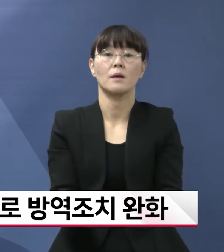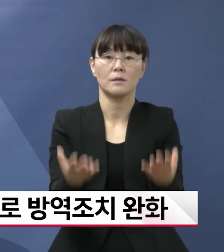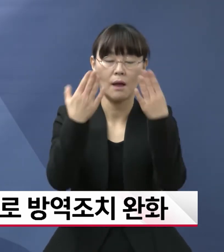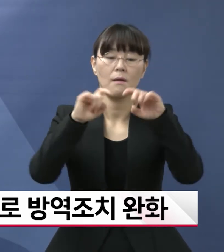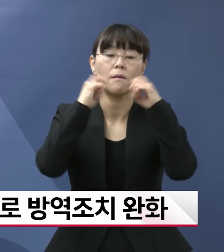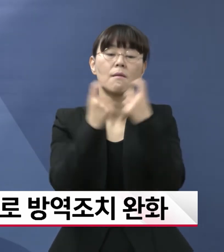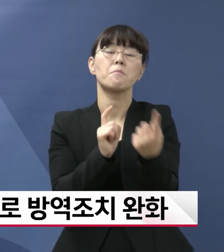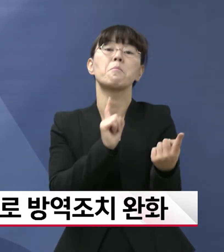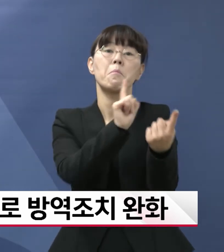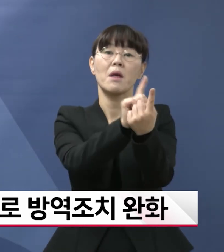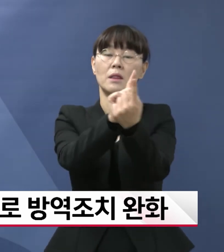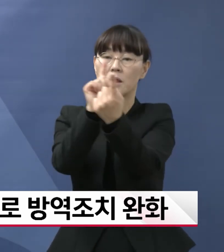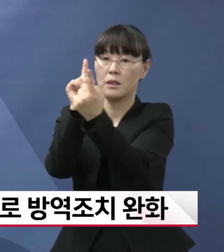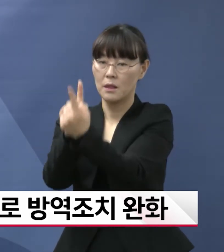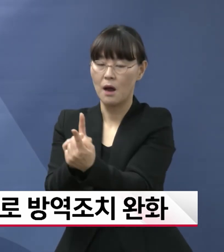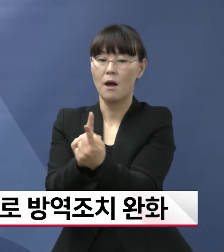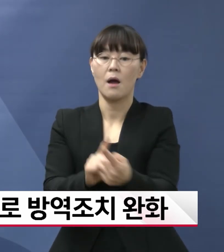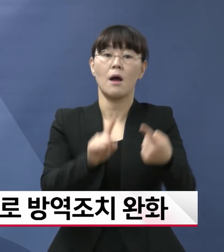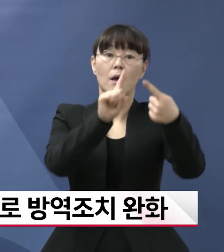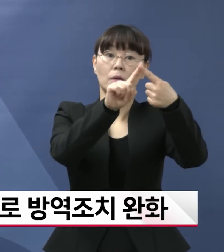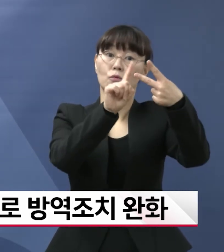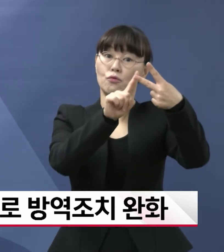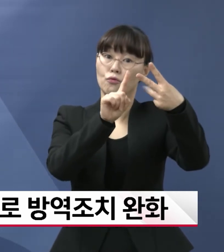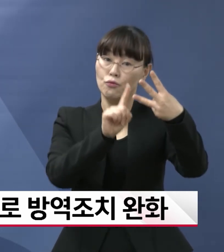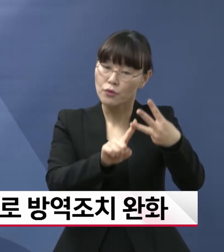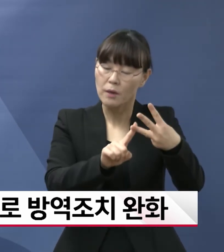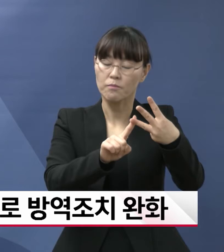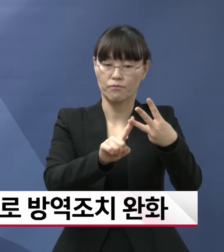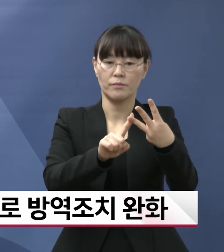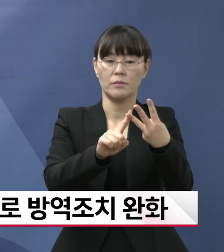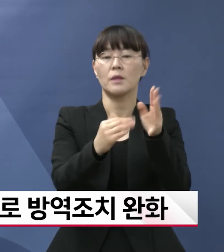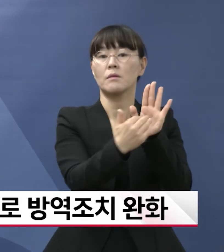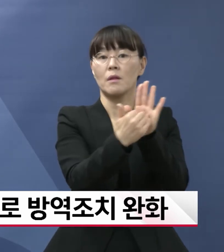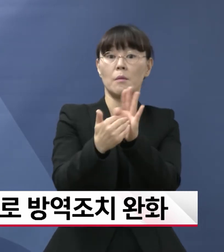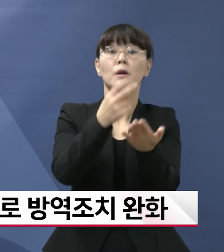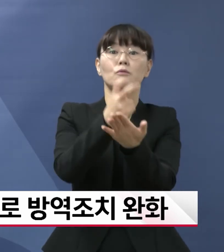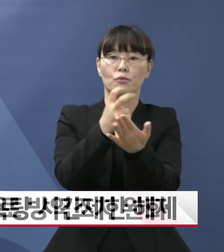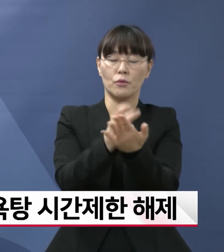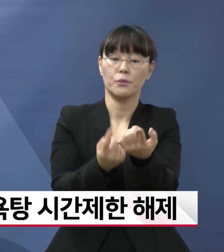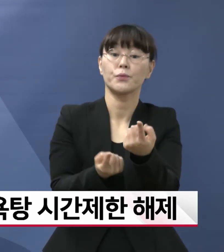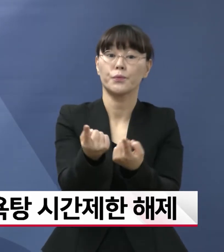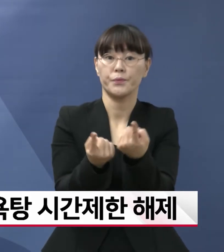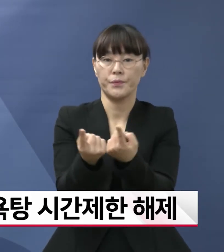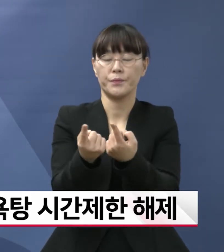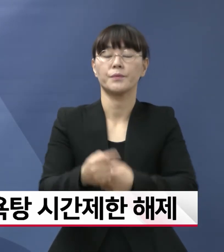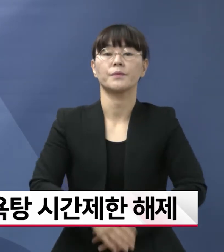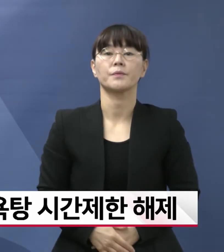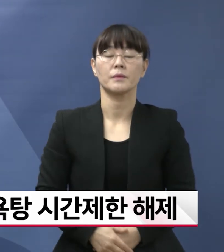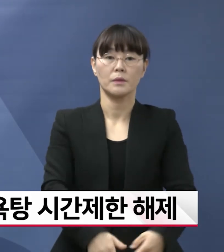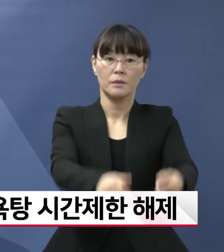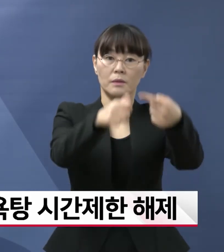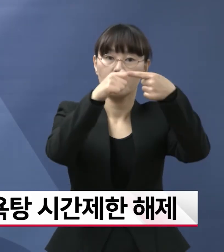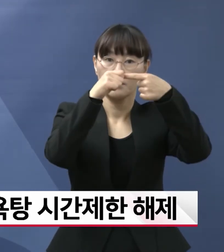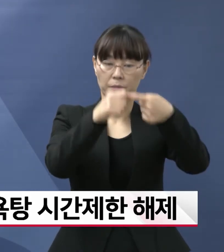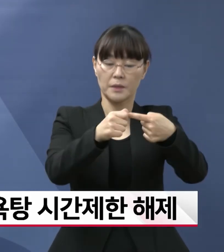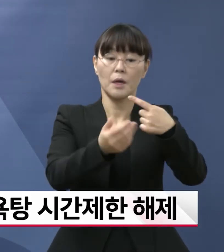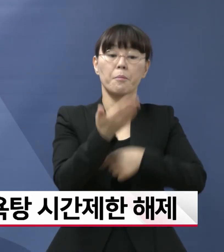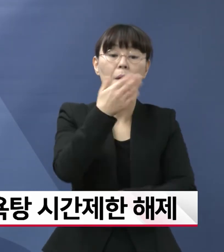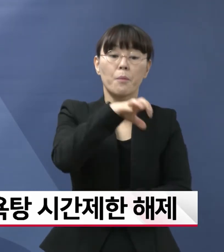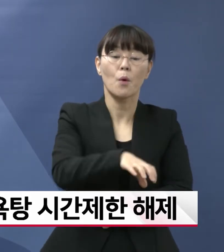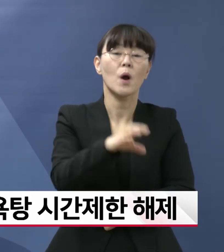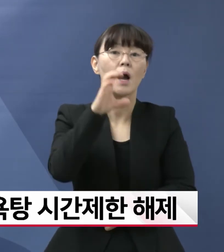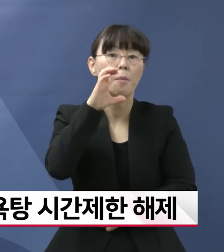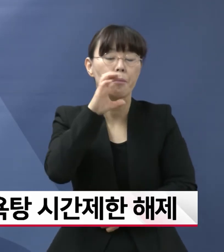사적 모임 순으로 세 차례에 걸쳐 단계적으로 방역조치를 완화합니다. 첫 번째 단계에서는 식당,